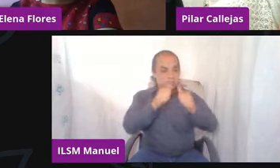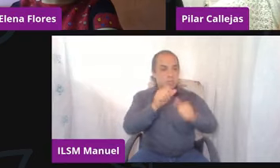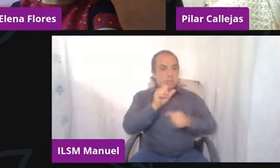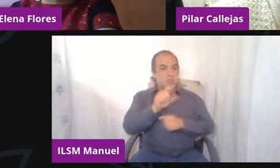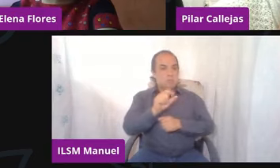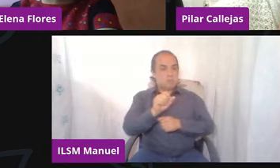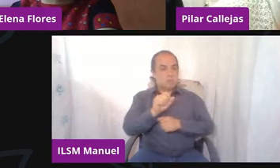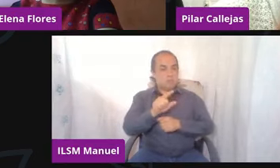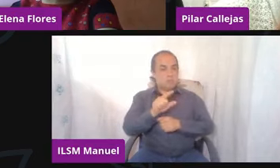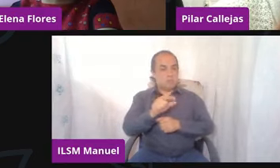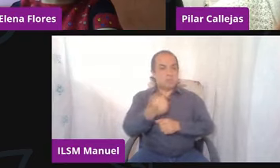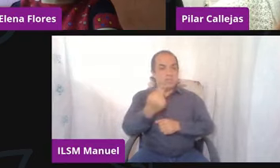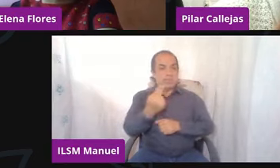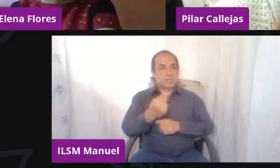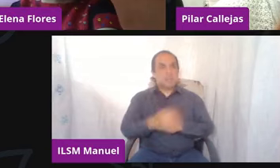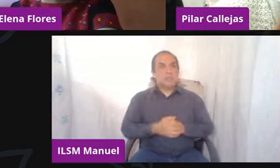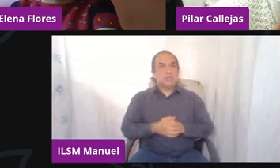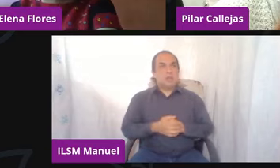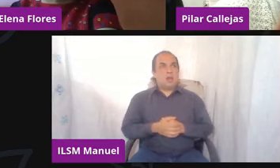haga porque